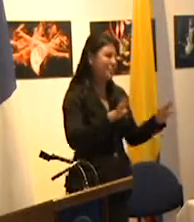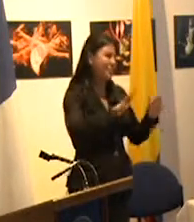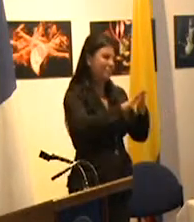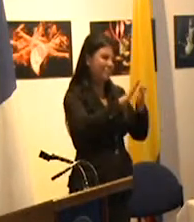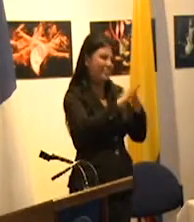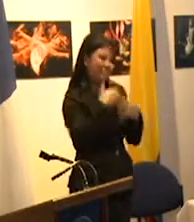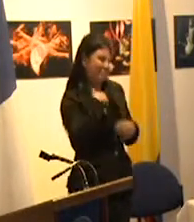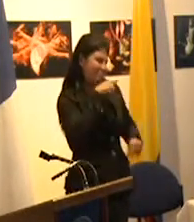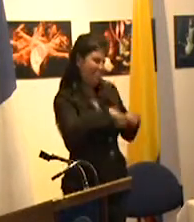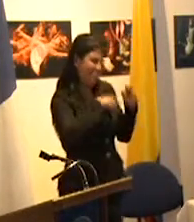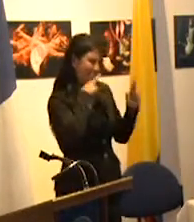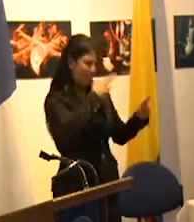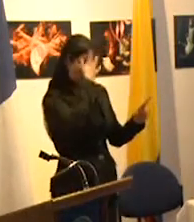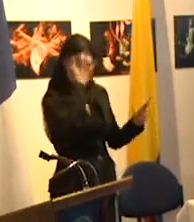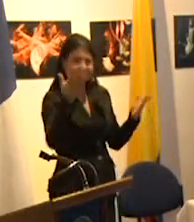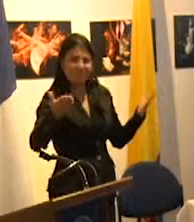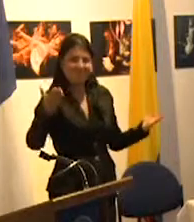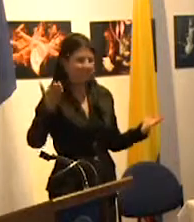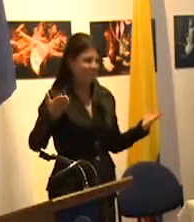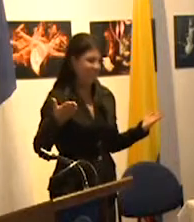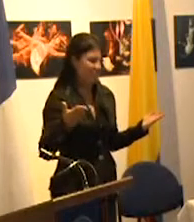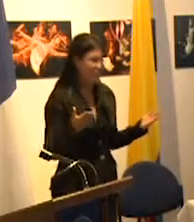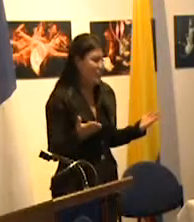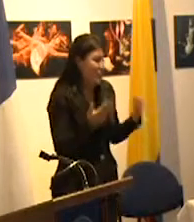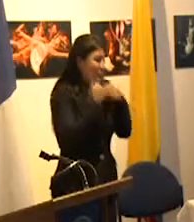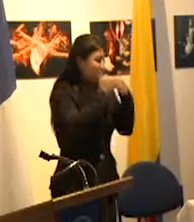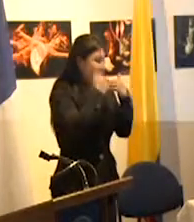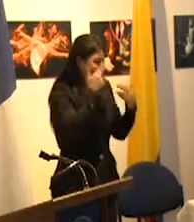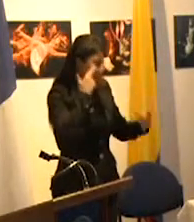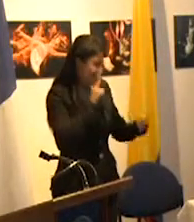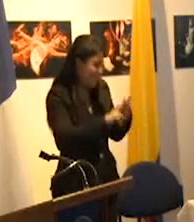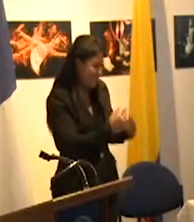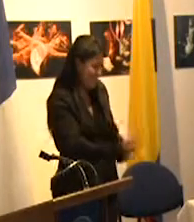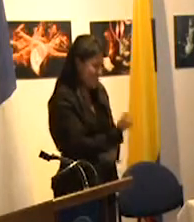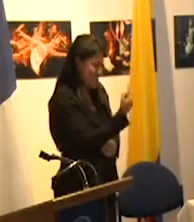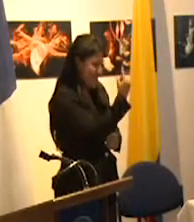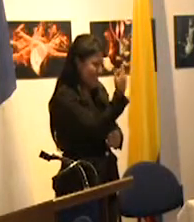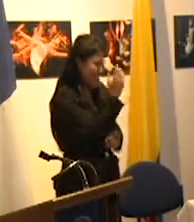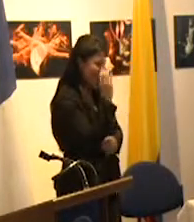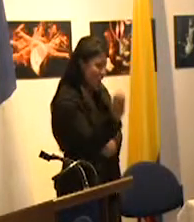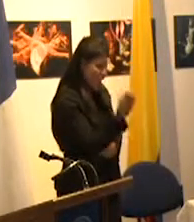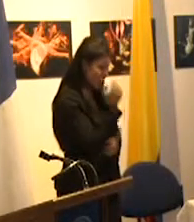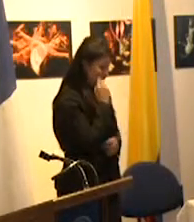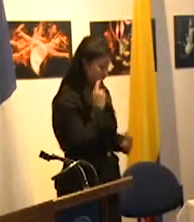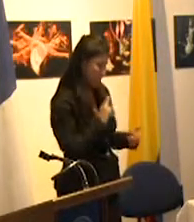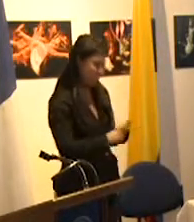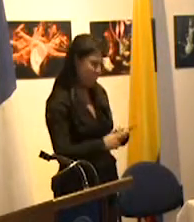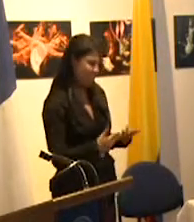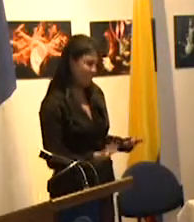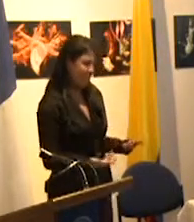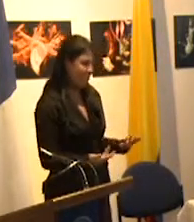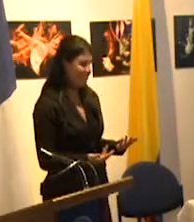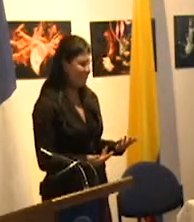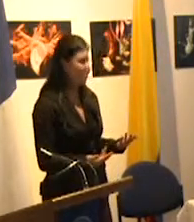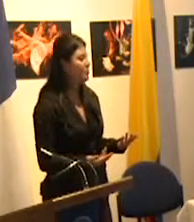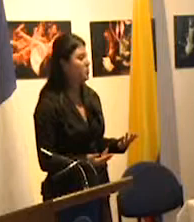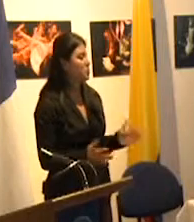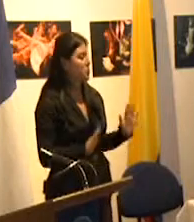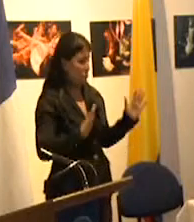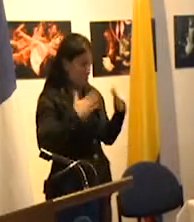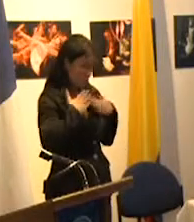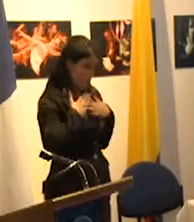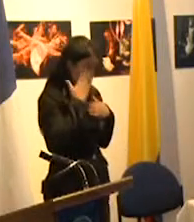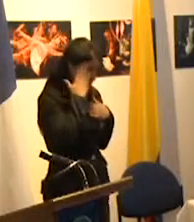puedo contestar esta pregunta porque no sé no sé de las políticas públicas colombianas o sea